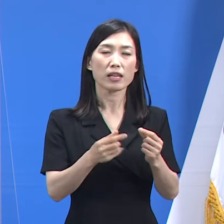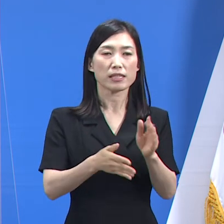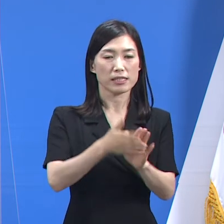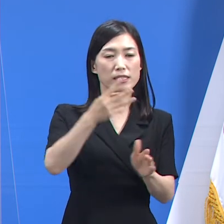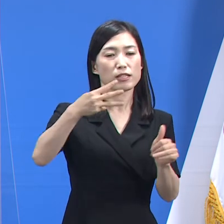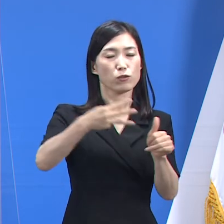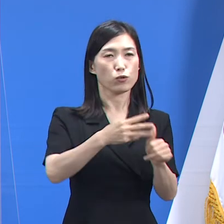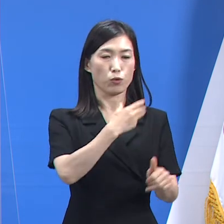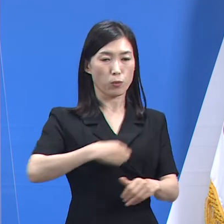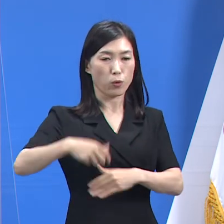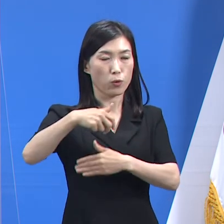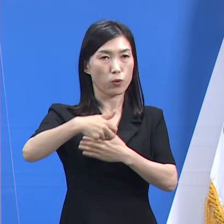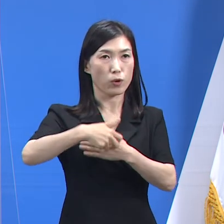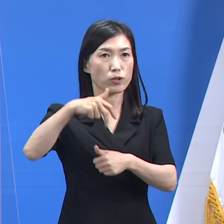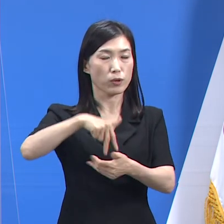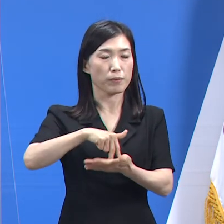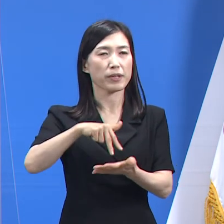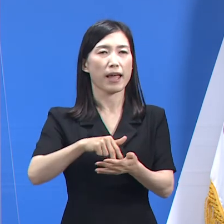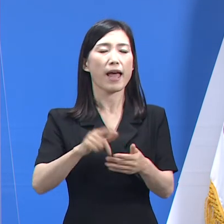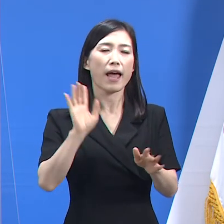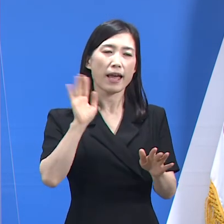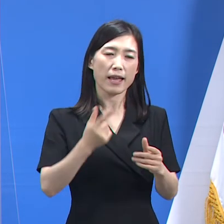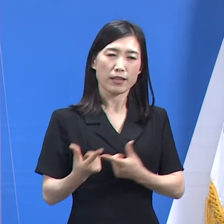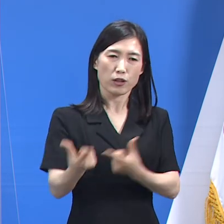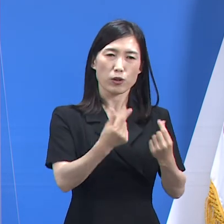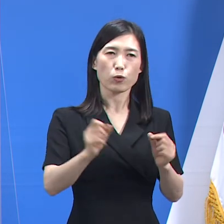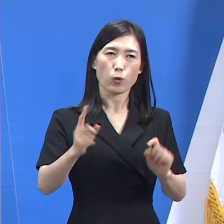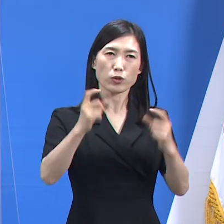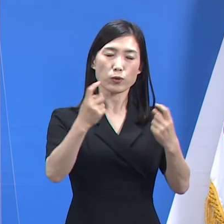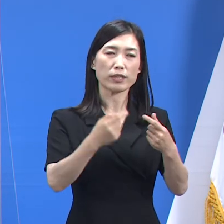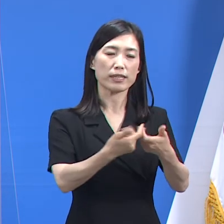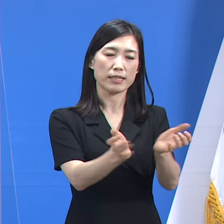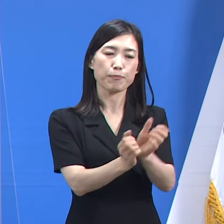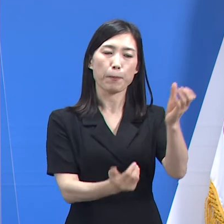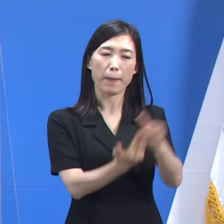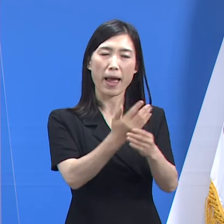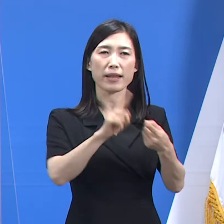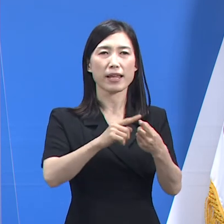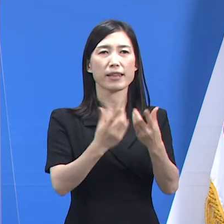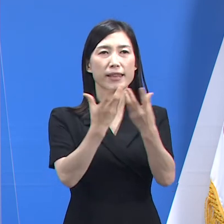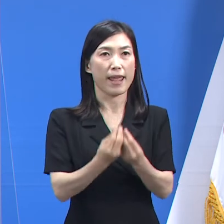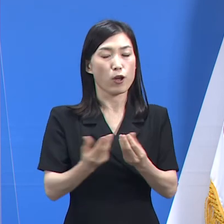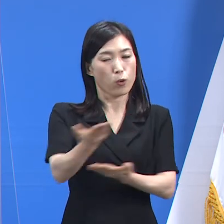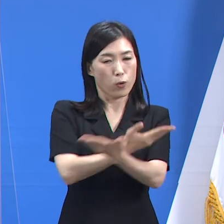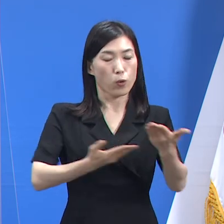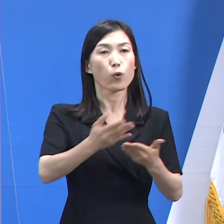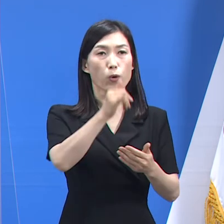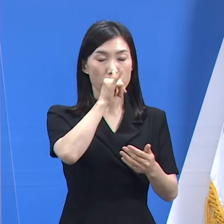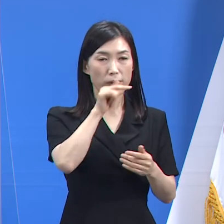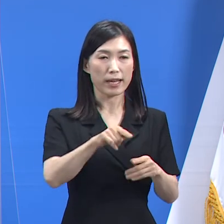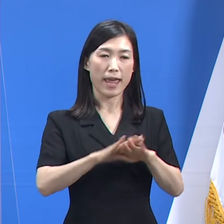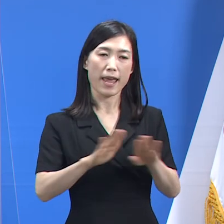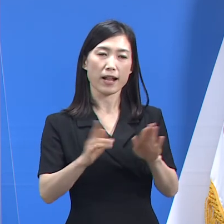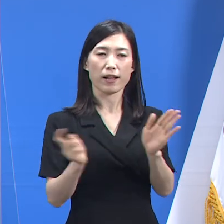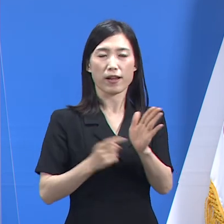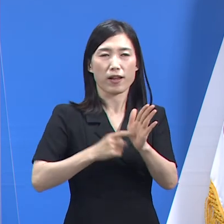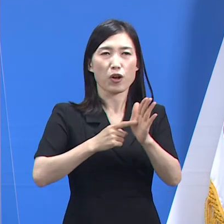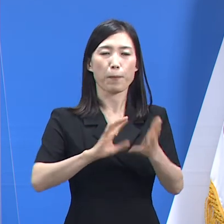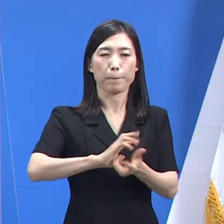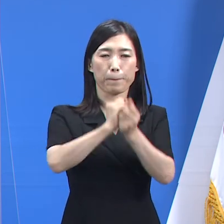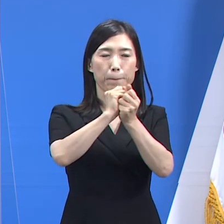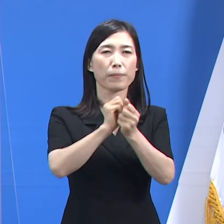실시간으로 집단사례 정보를 공유하고 소통하는 것이 수월해졌고 대응 속도가 더 빠르고